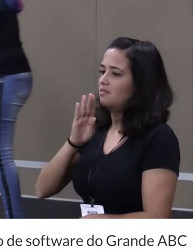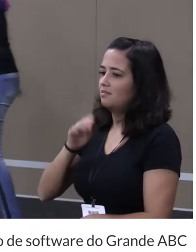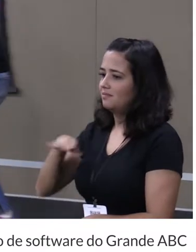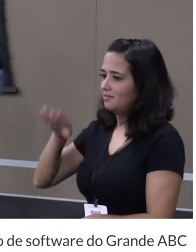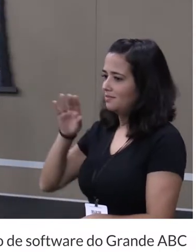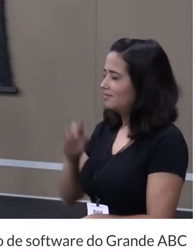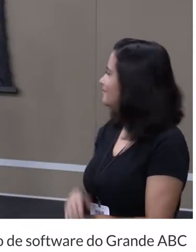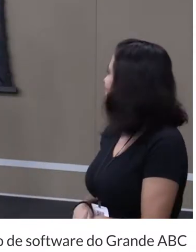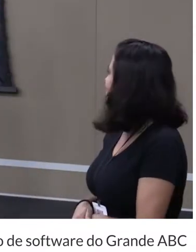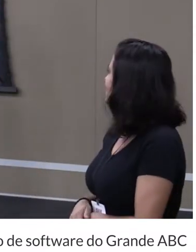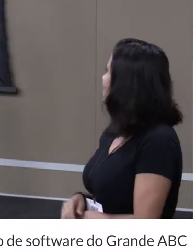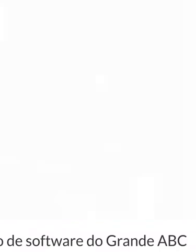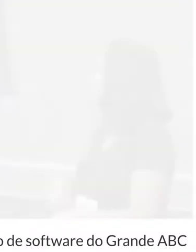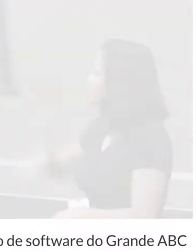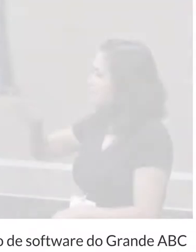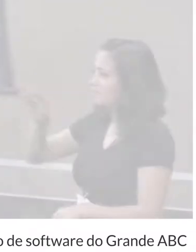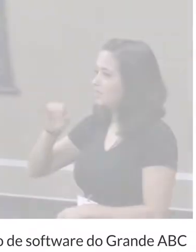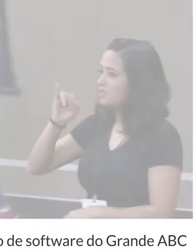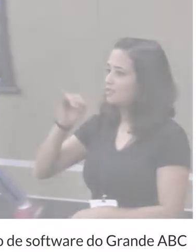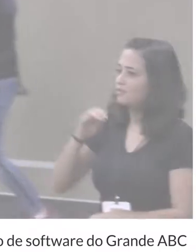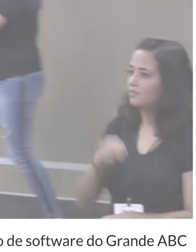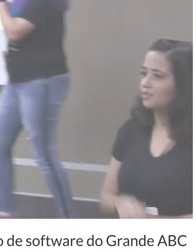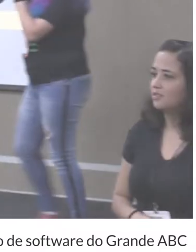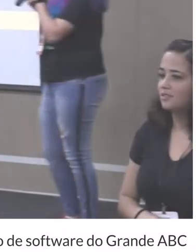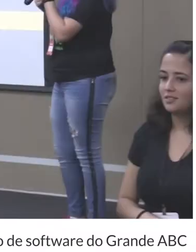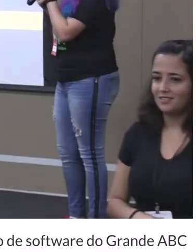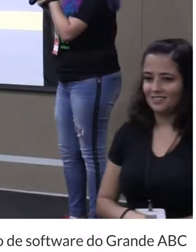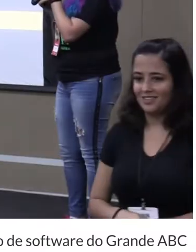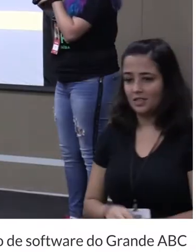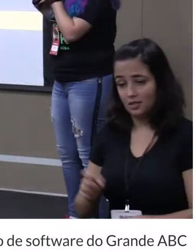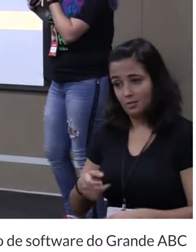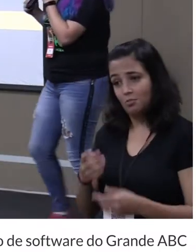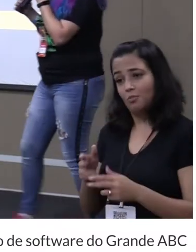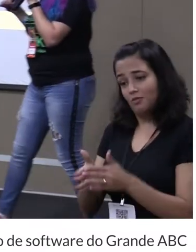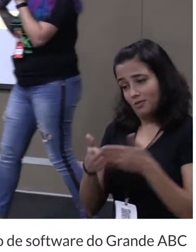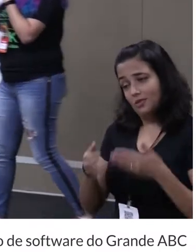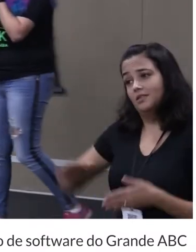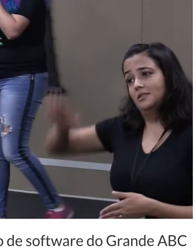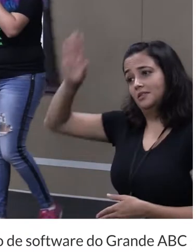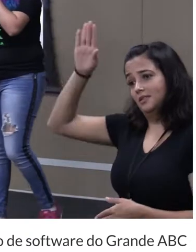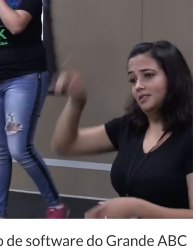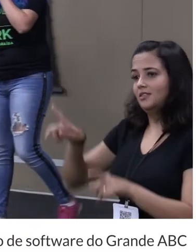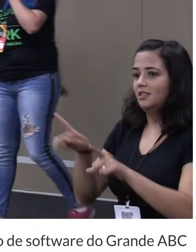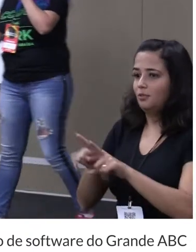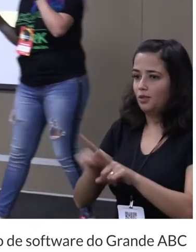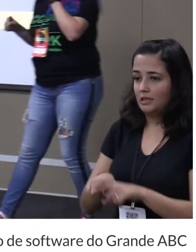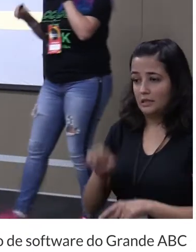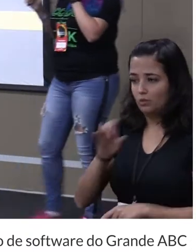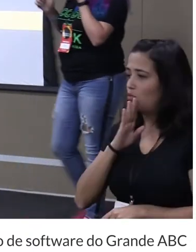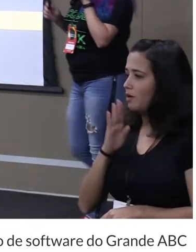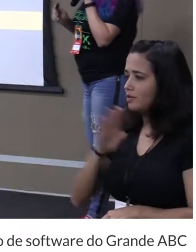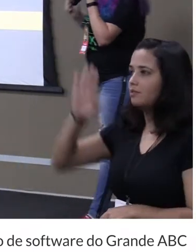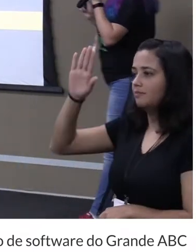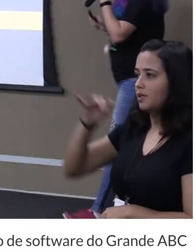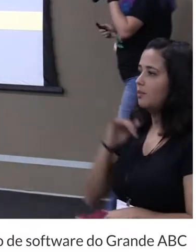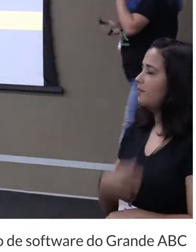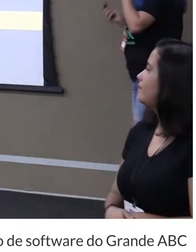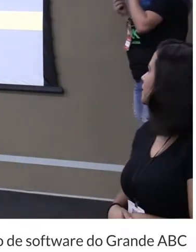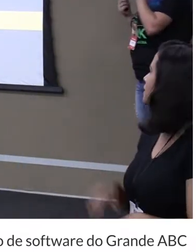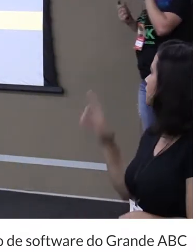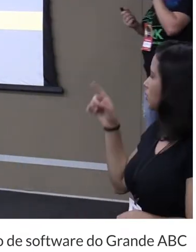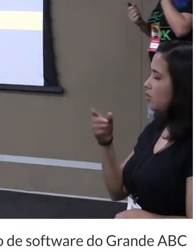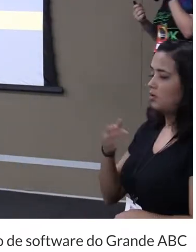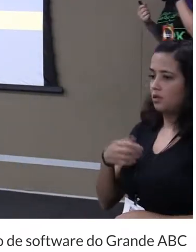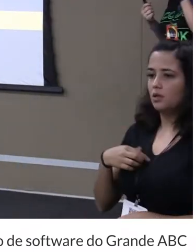vocês sempre levantem a mão porque se um levantar os outros levantam também tem um negócio assim, né? Ótimo Zeno